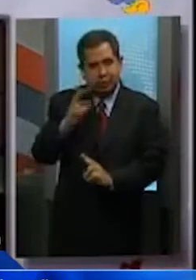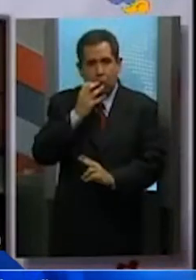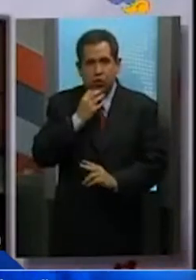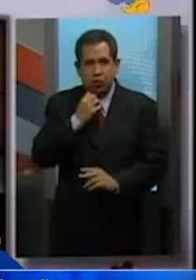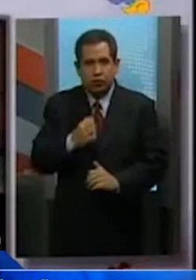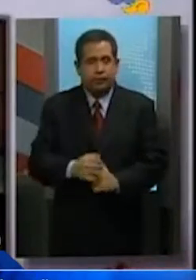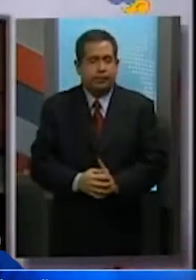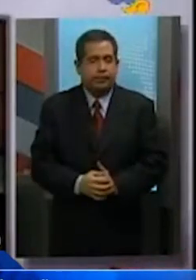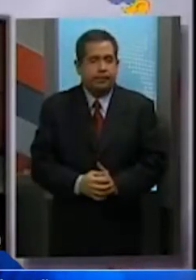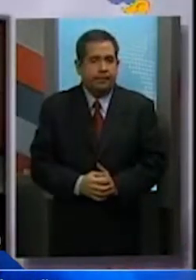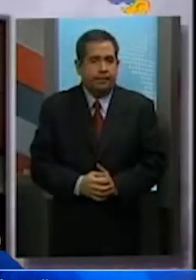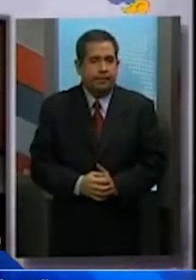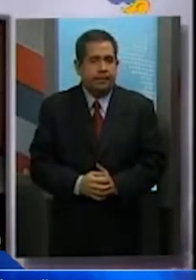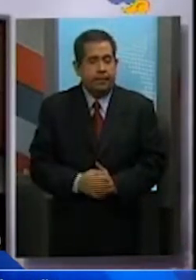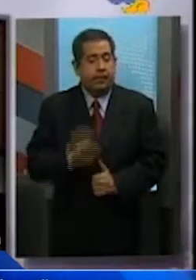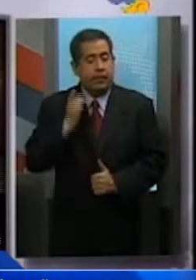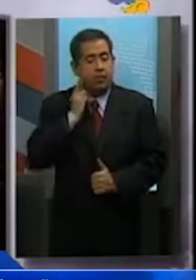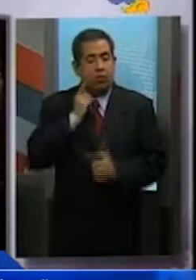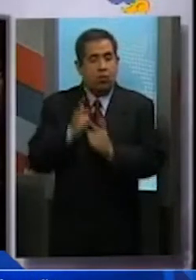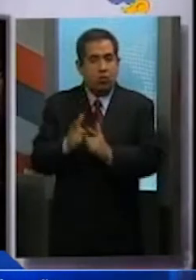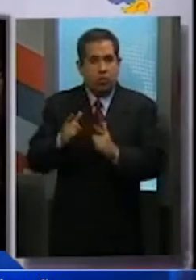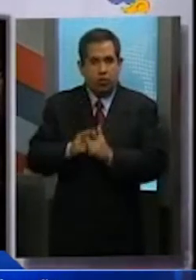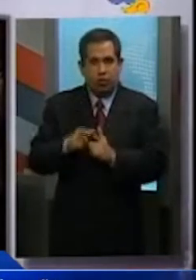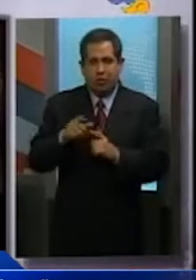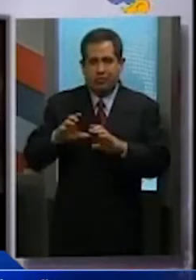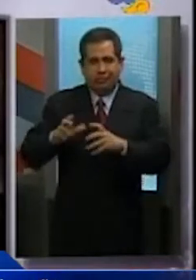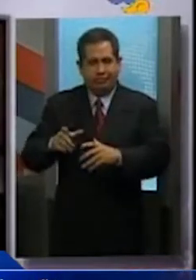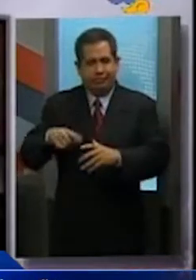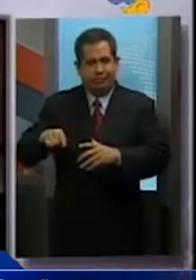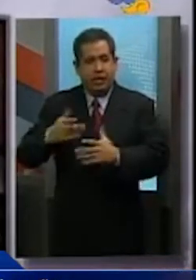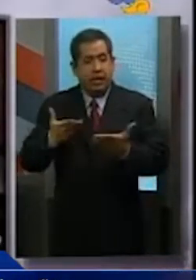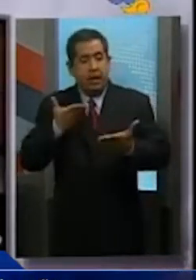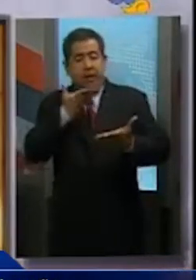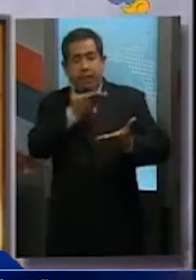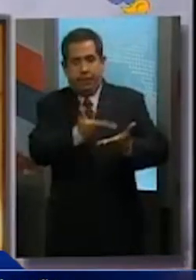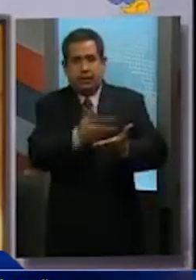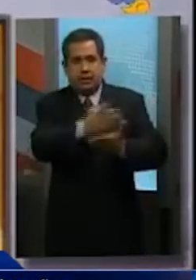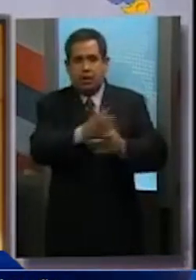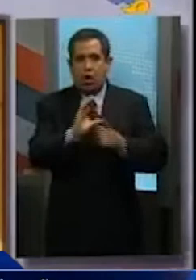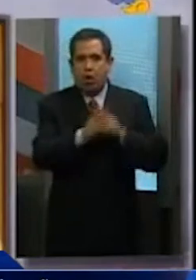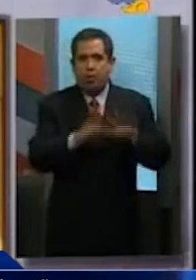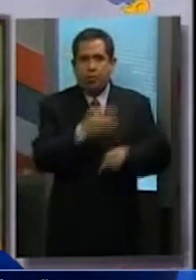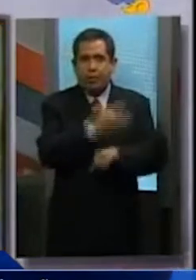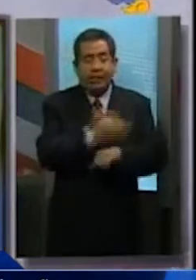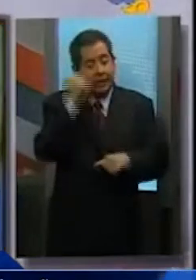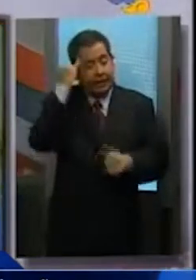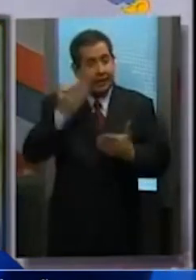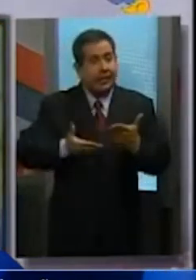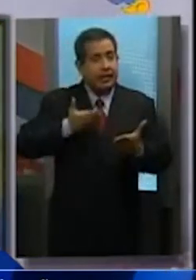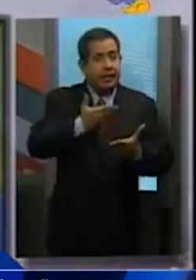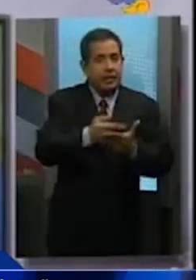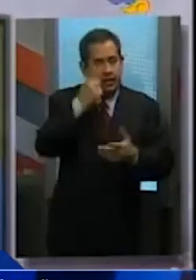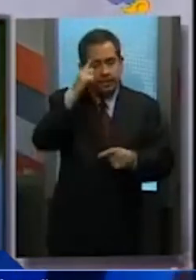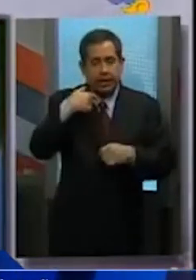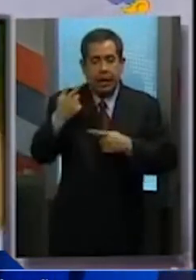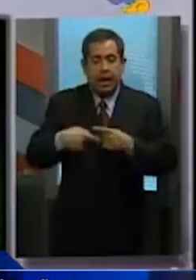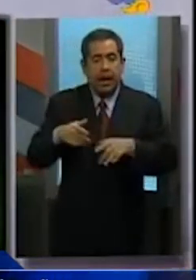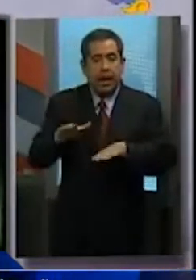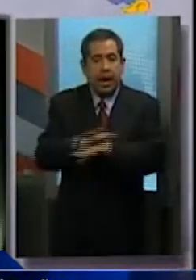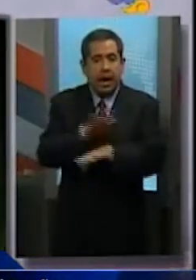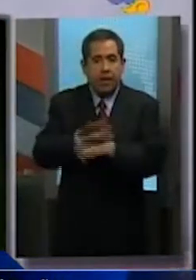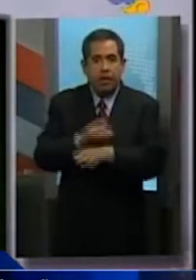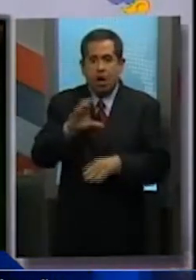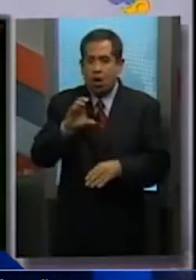Diputados del Partido de Movimiento Ciudadano presentaron ante la Comisión Permanente una iniciativa para reformar los códigos penal federal